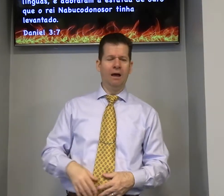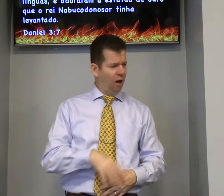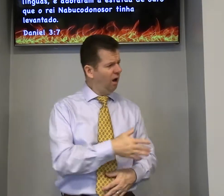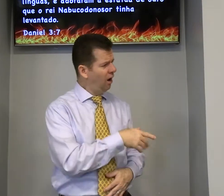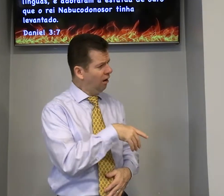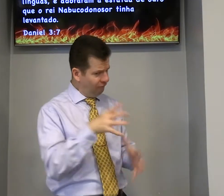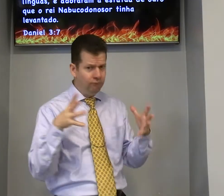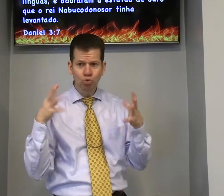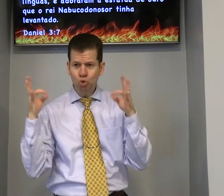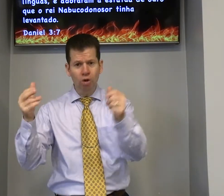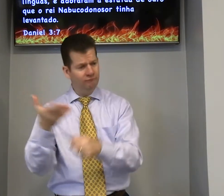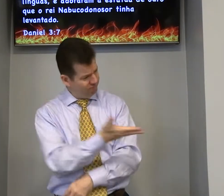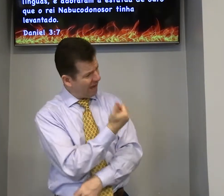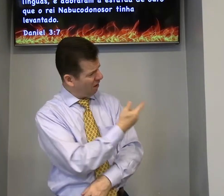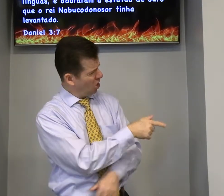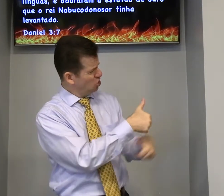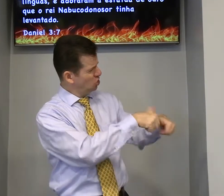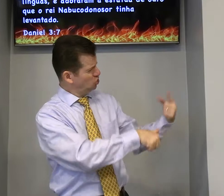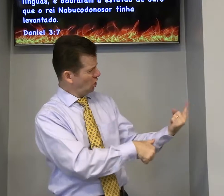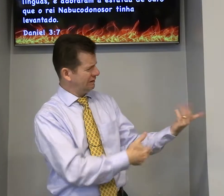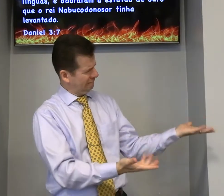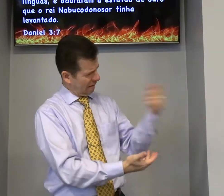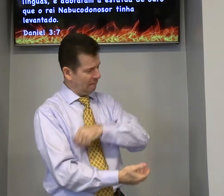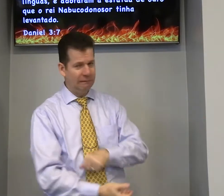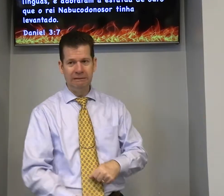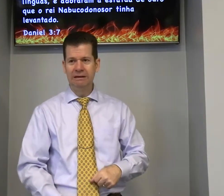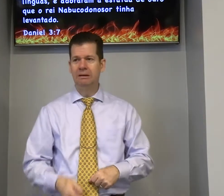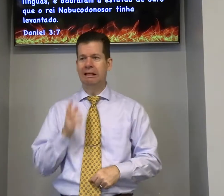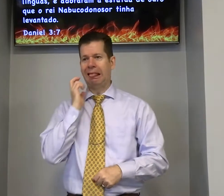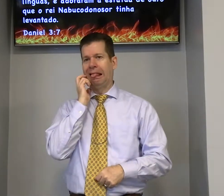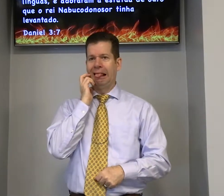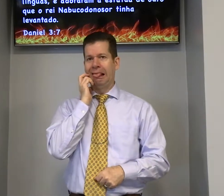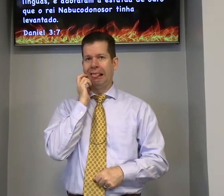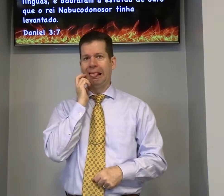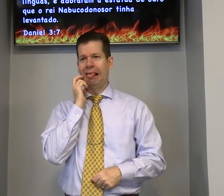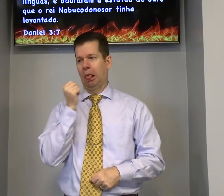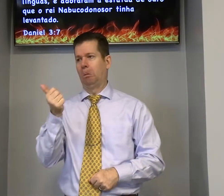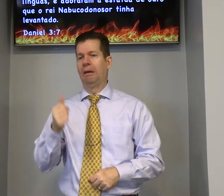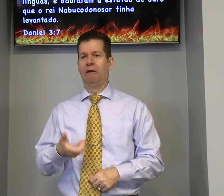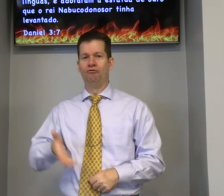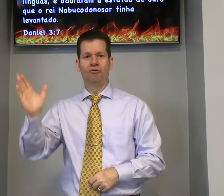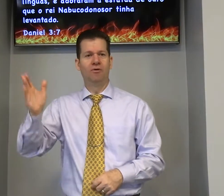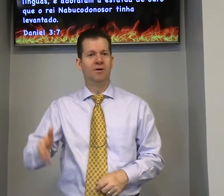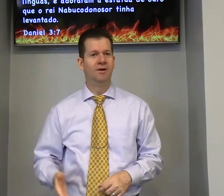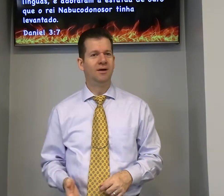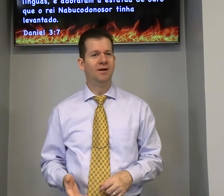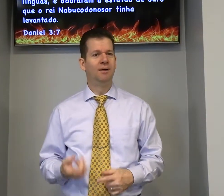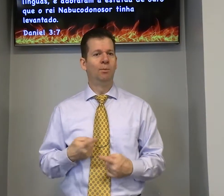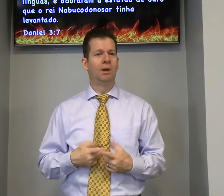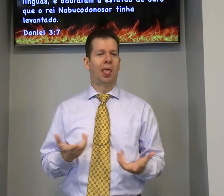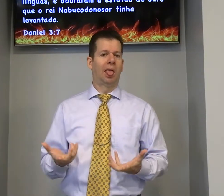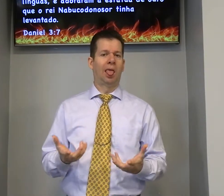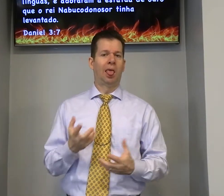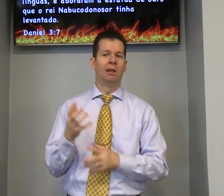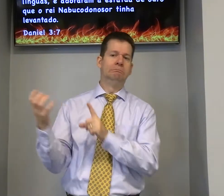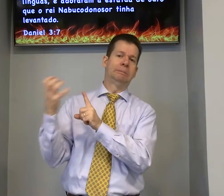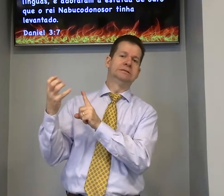sair vamos tomar uma bebida juntas ah você sozinha não você não quer vergonha e aceita